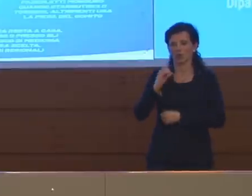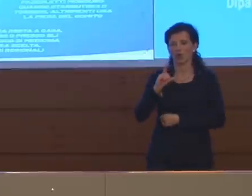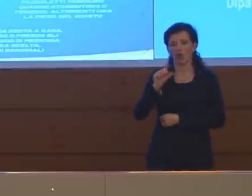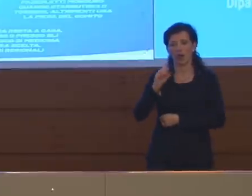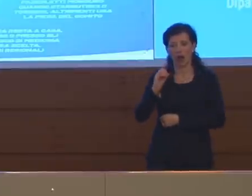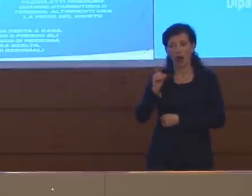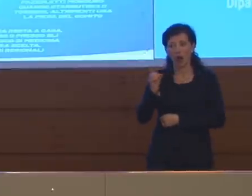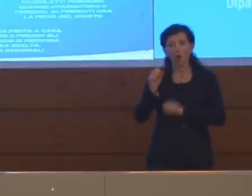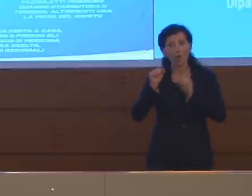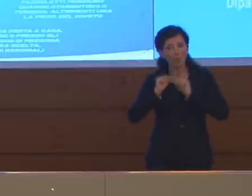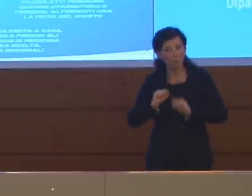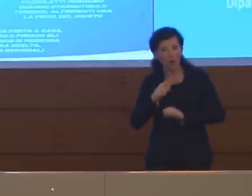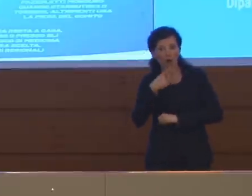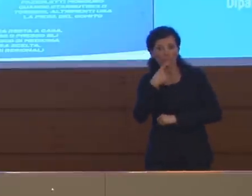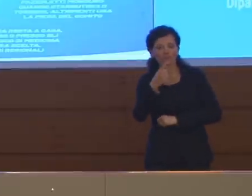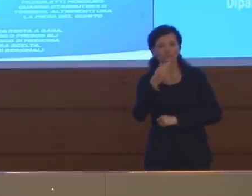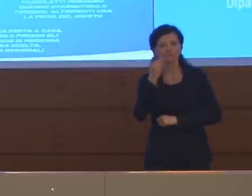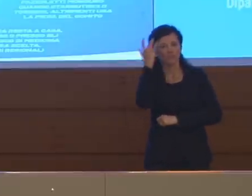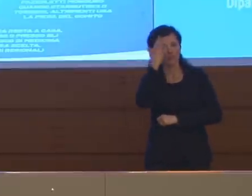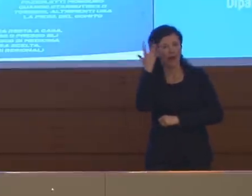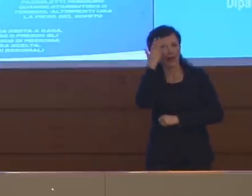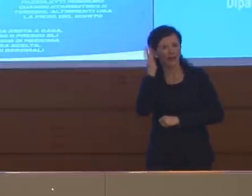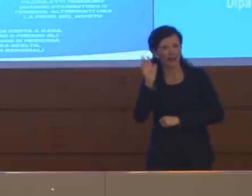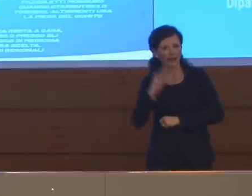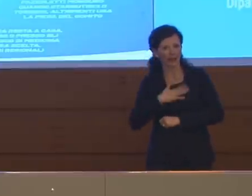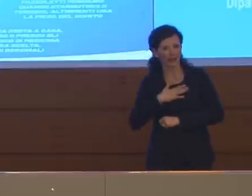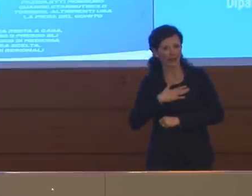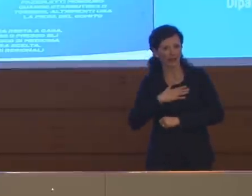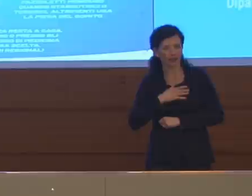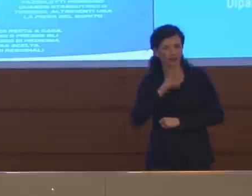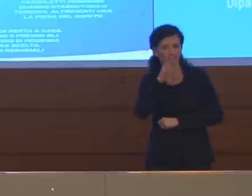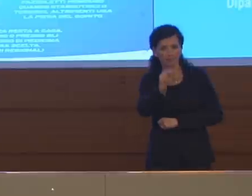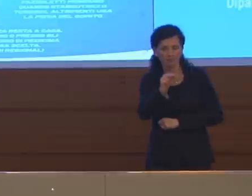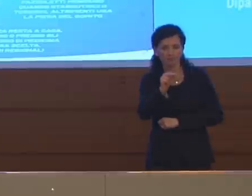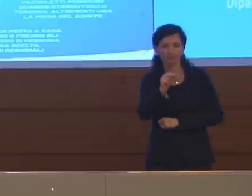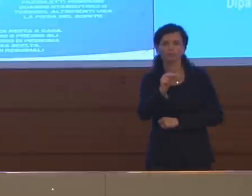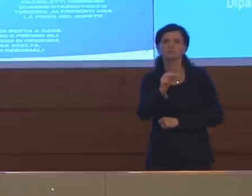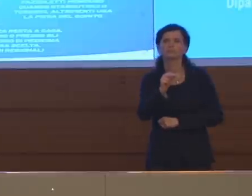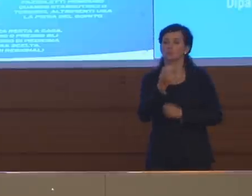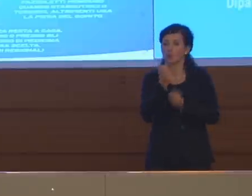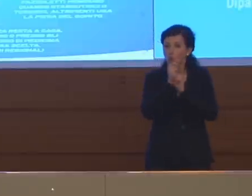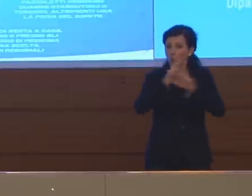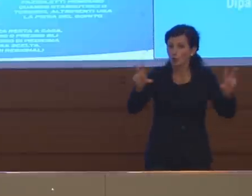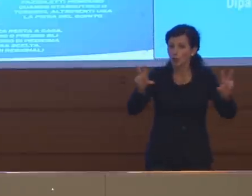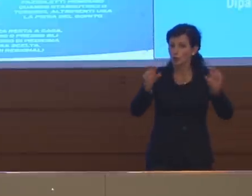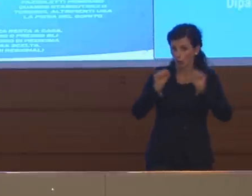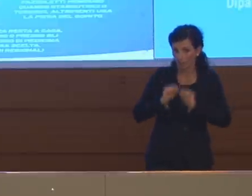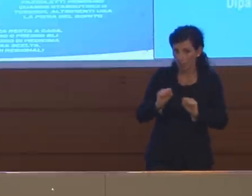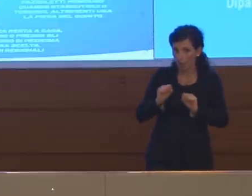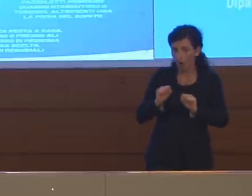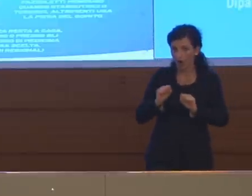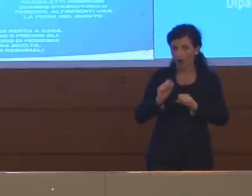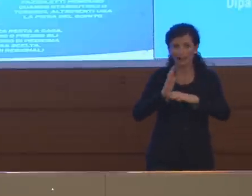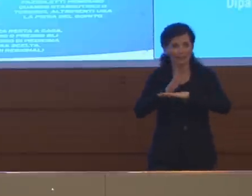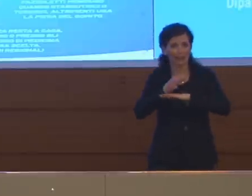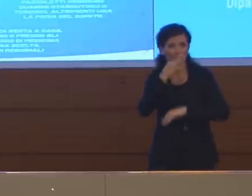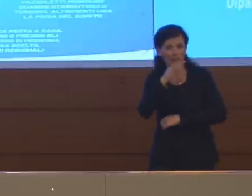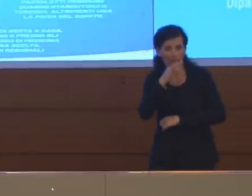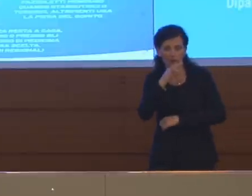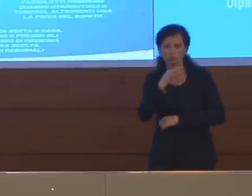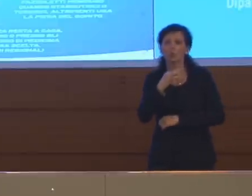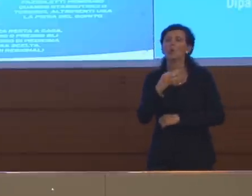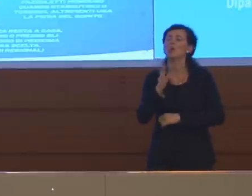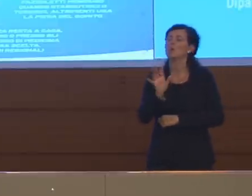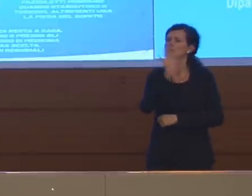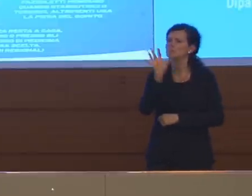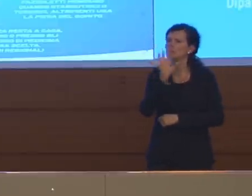manifestarci un suo parere diretto e in dialettica con gli operatori della comunicazione. Ed è connesso anche a questo, giunge voce che forse qualcuno vorrebbe